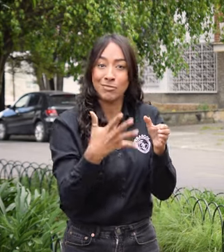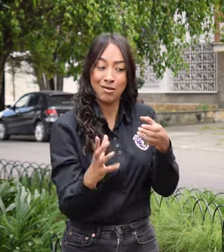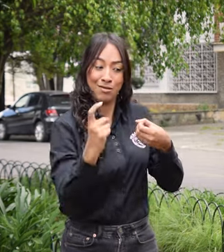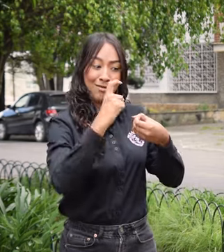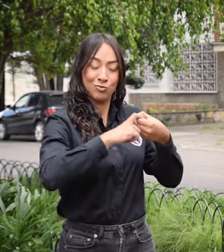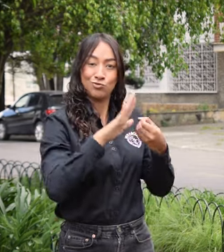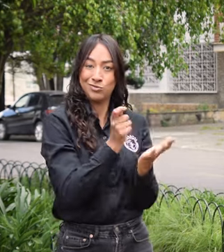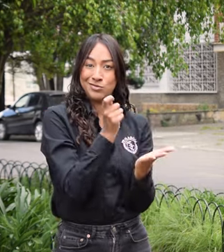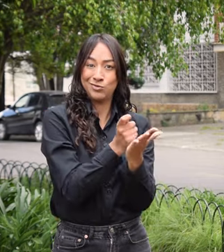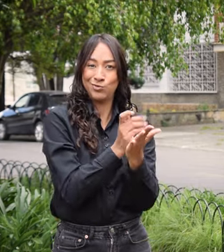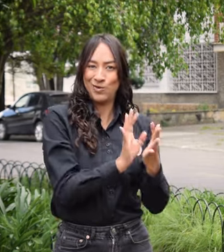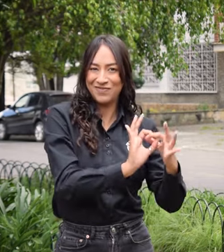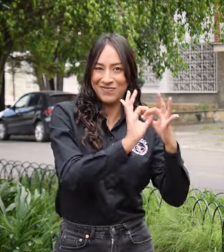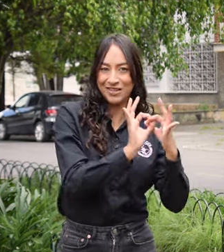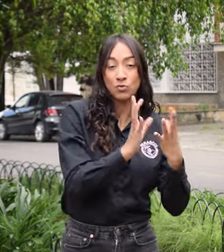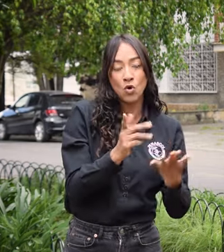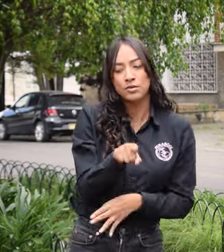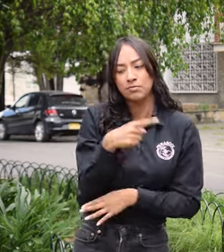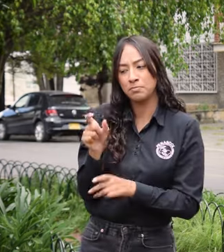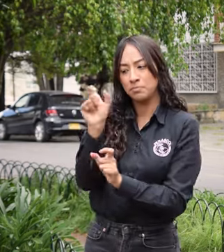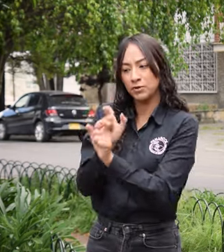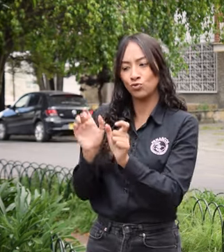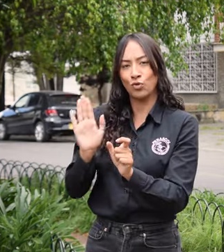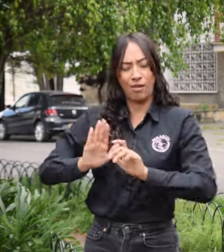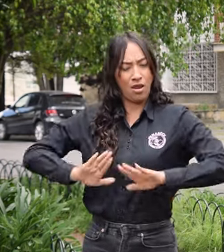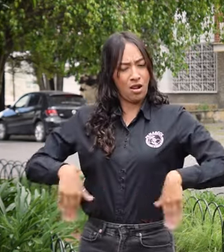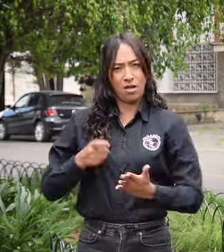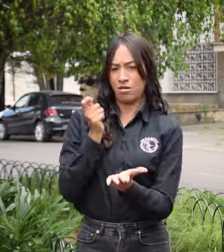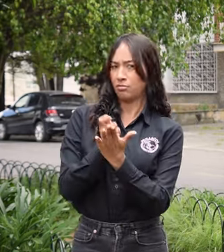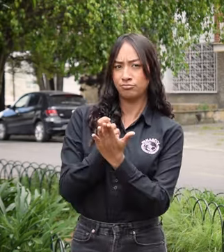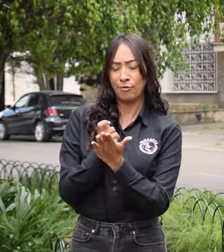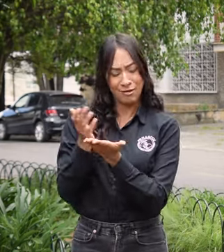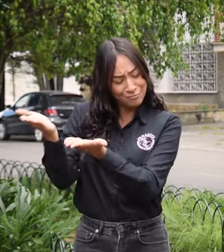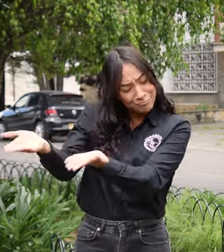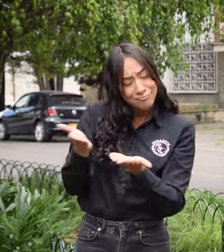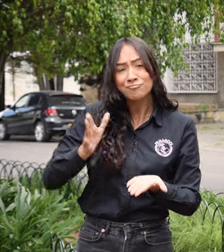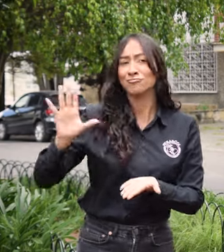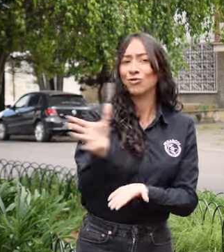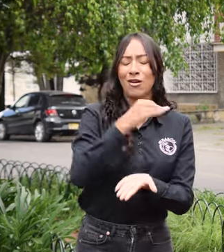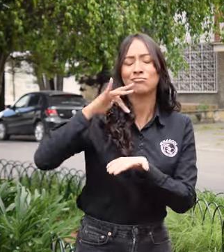ellos, también personas sordas que no estén vinculadas a una asociación. Todos pueden participar.